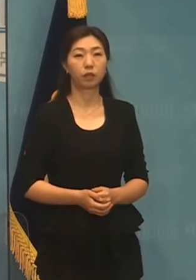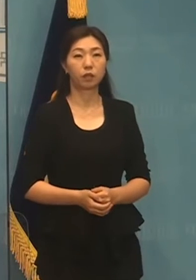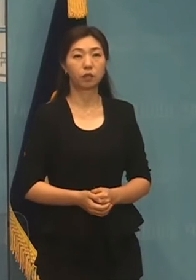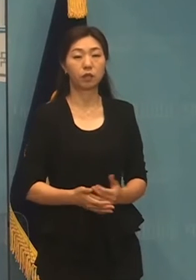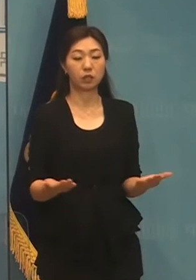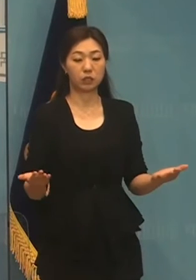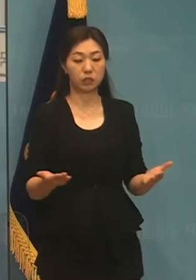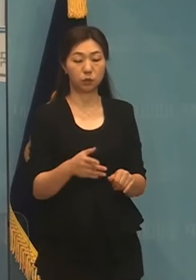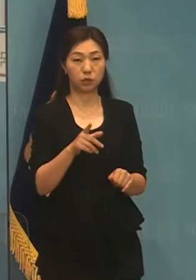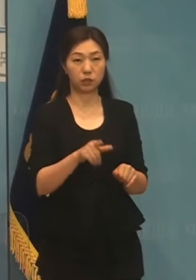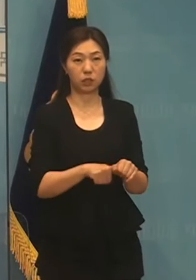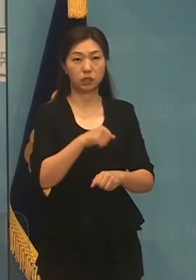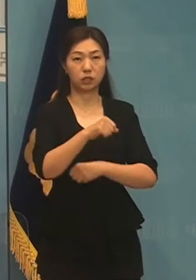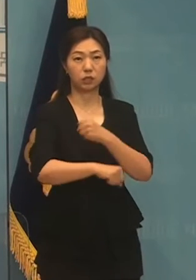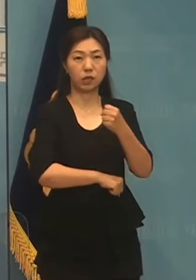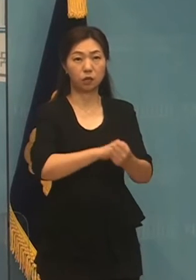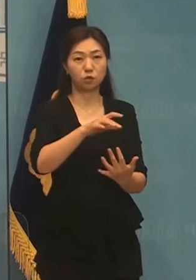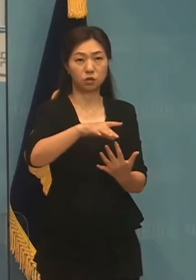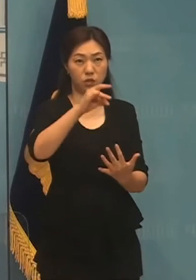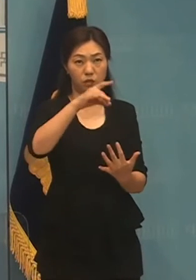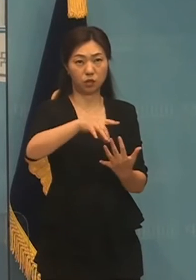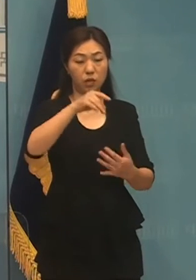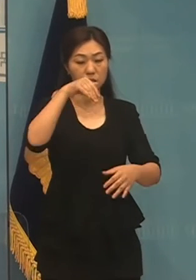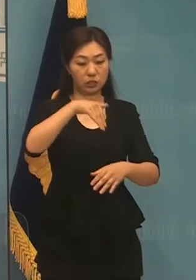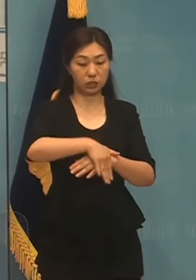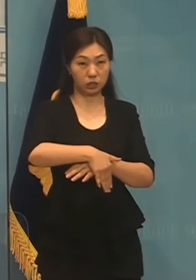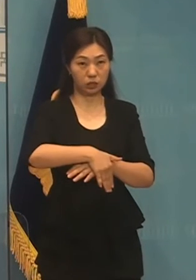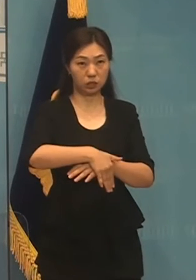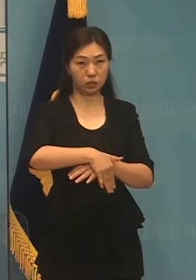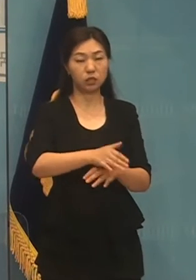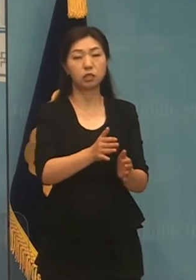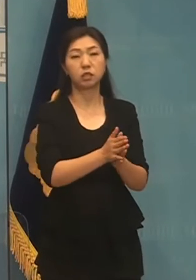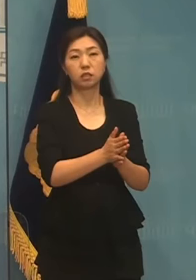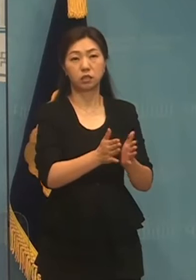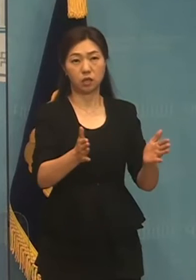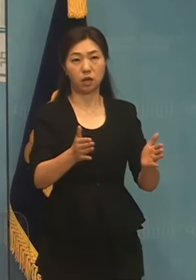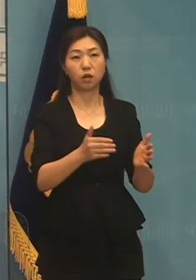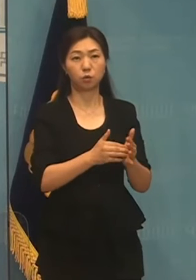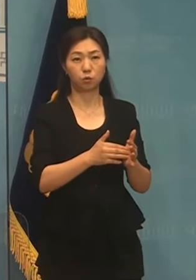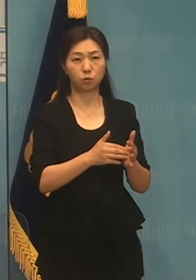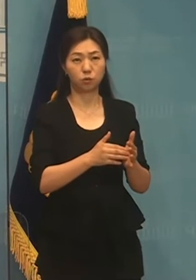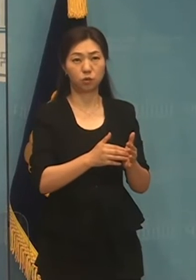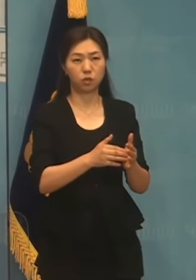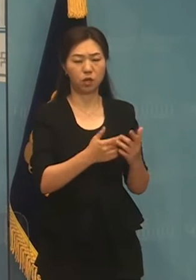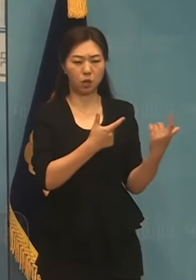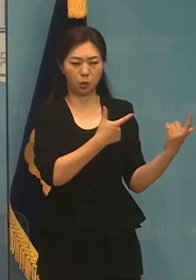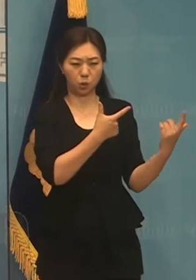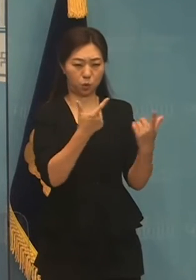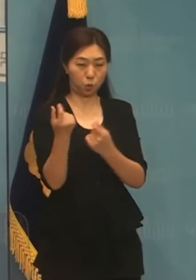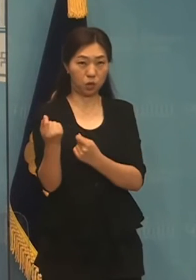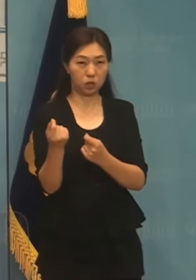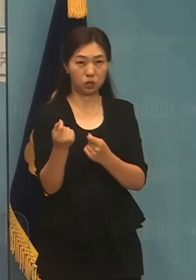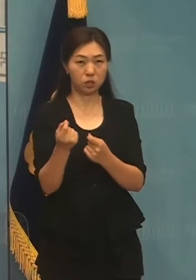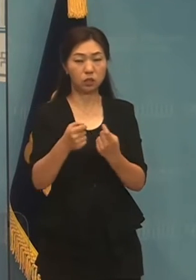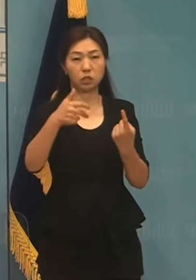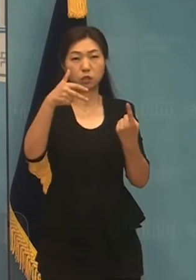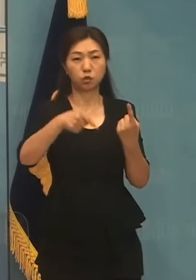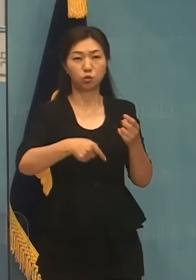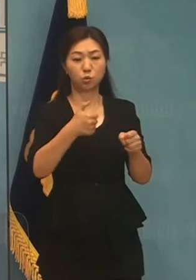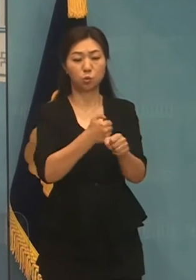자유선택제를 도입하여 획일적인 주 52시간 규제를 철폐하겠습니다.